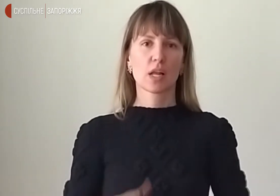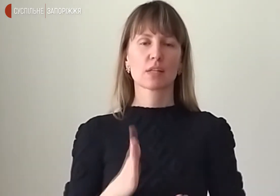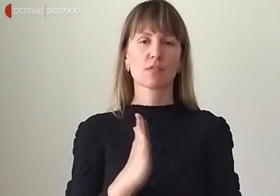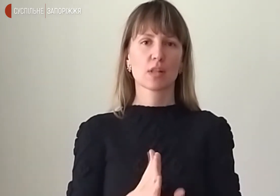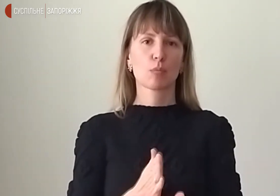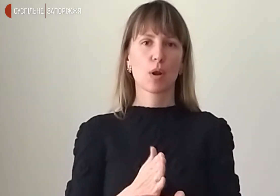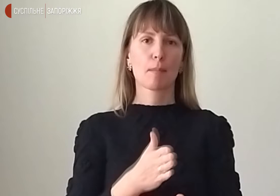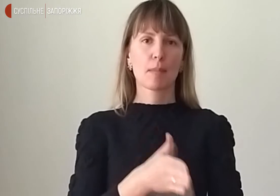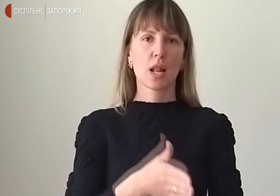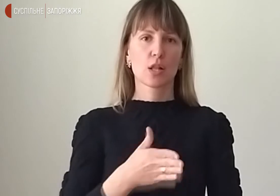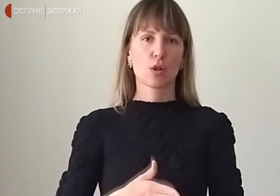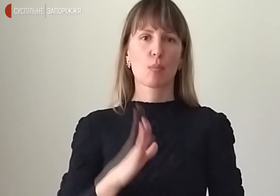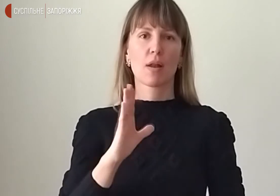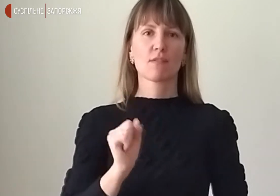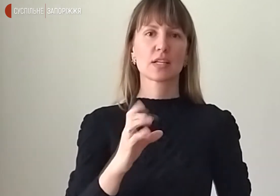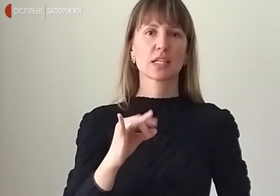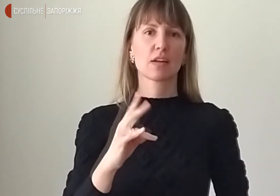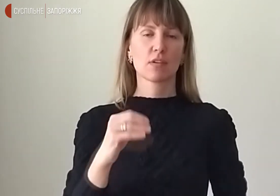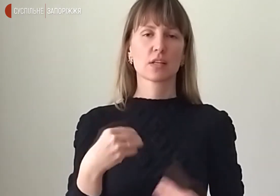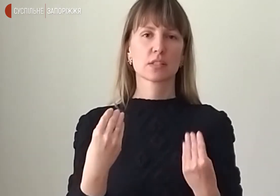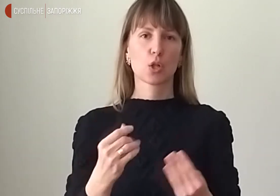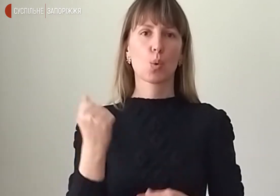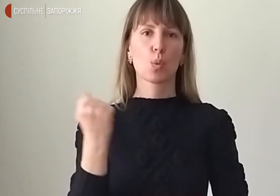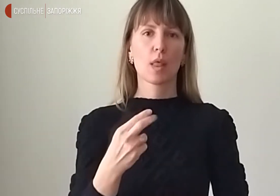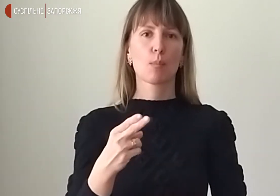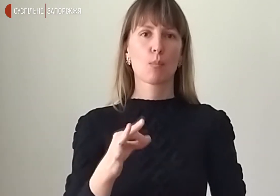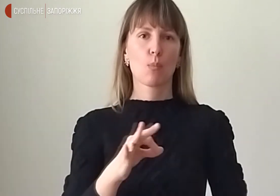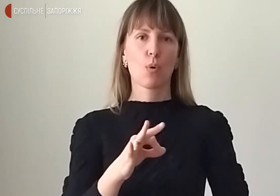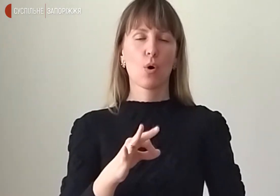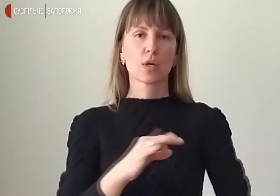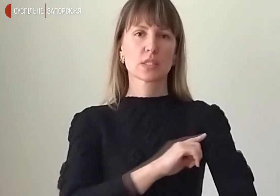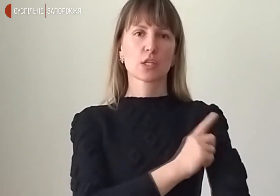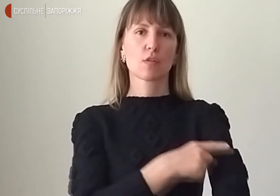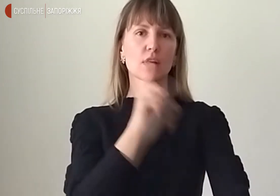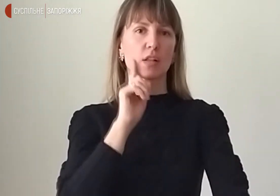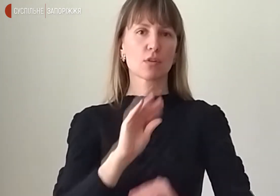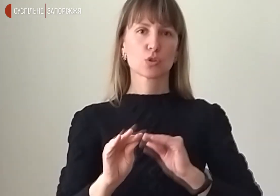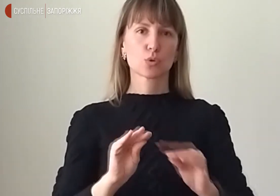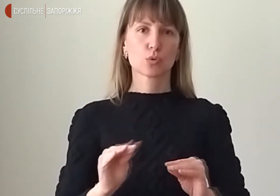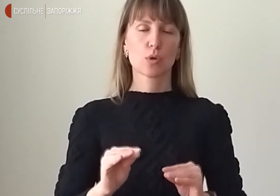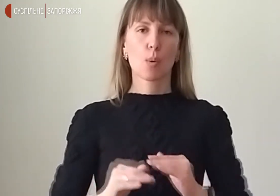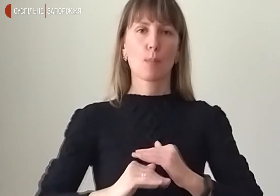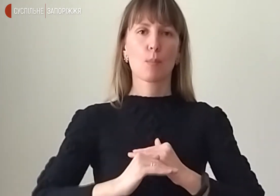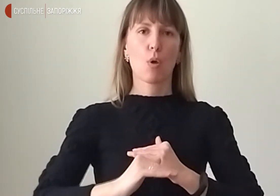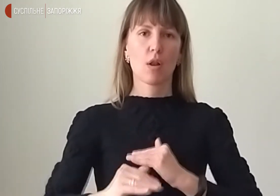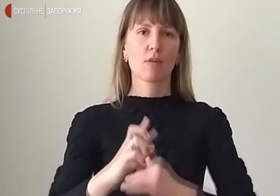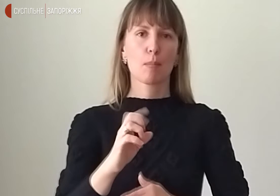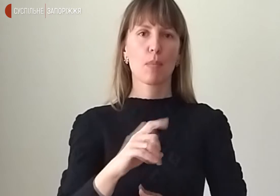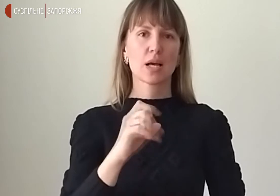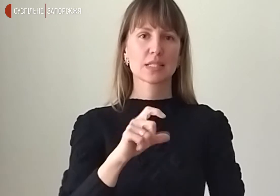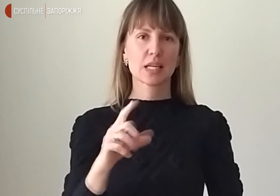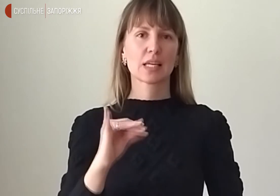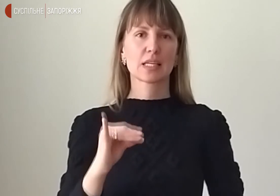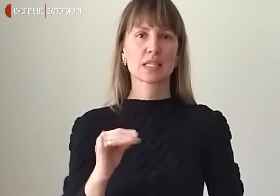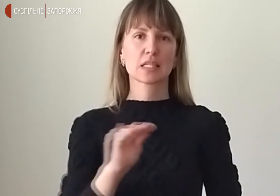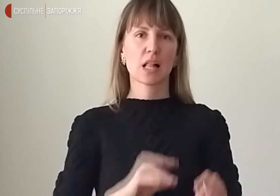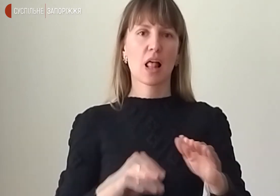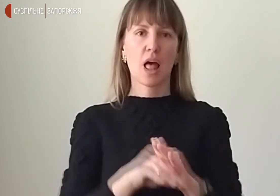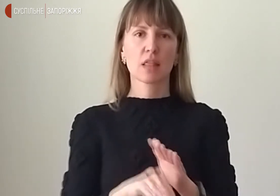Мелітополю-Василівка. Завдано ударів у тиловій інфраструктурі, польових базах і складах із метою порушення